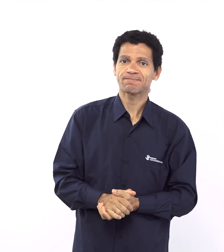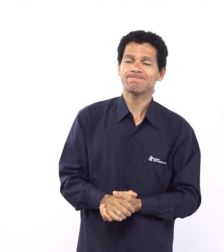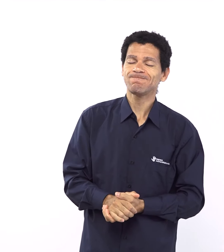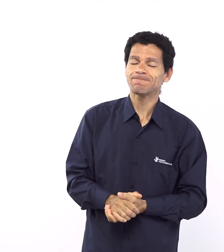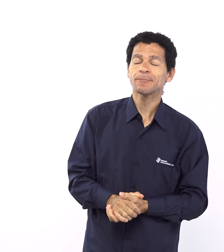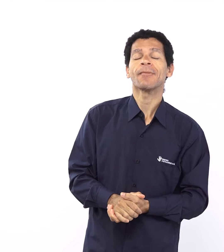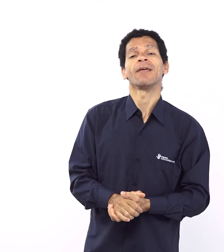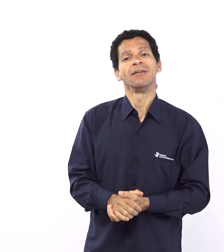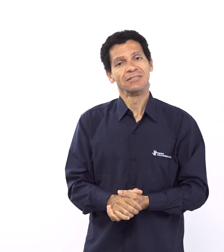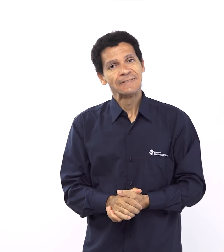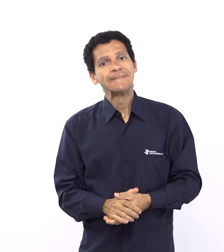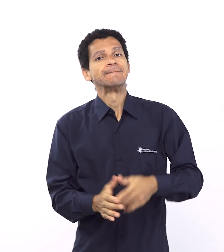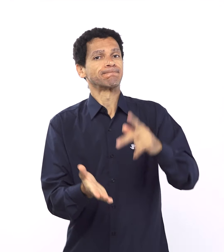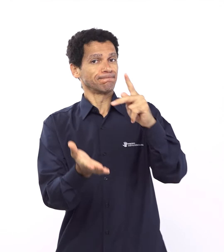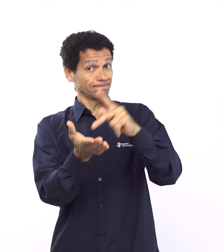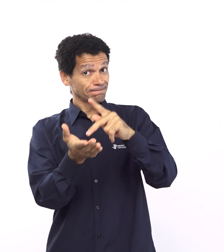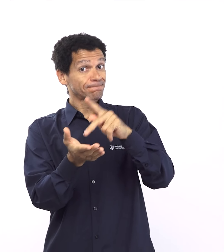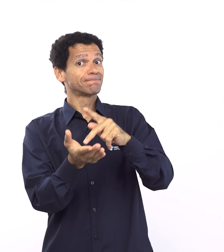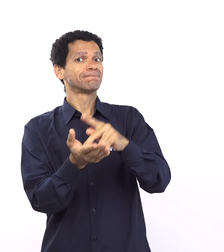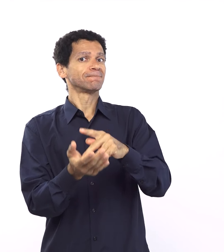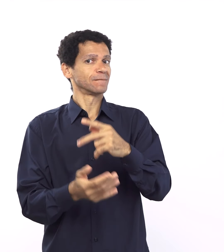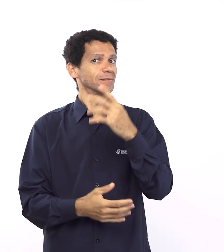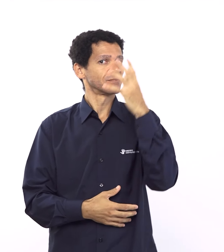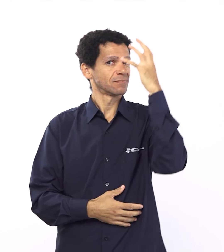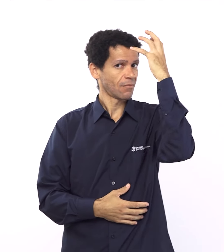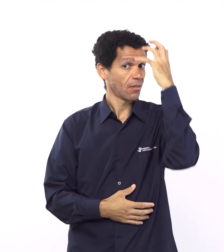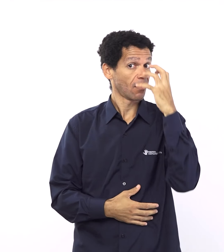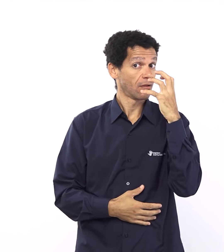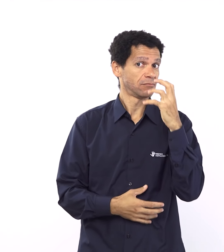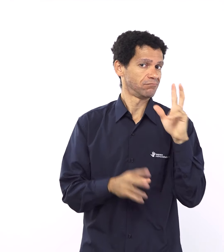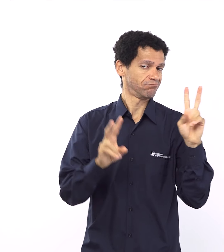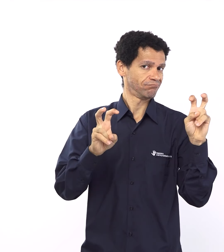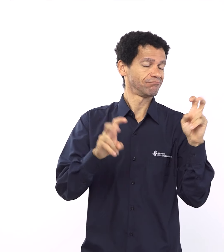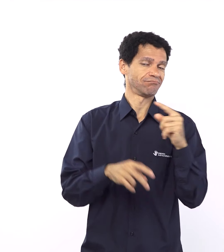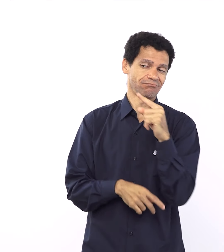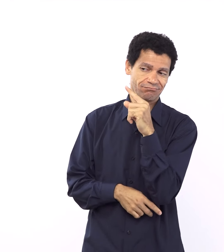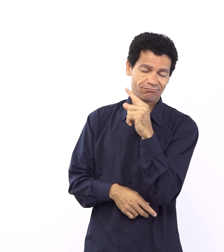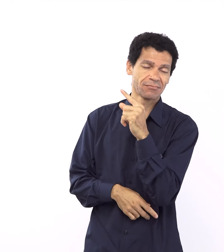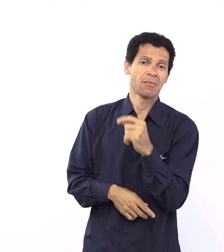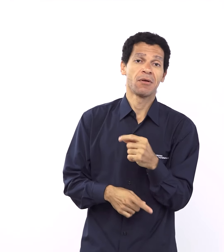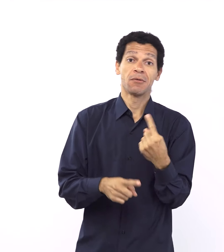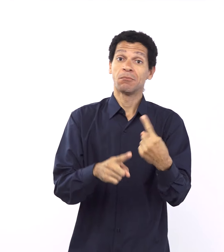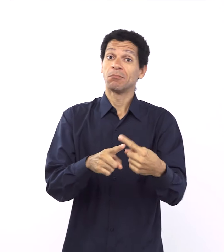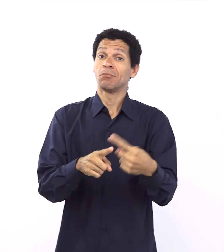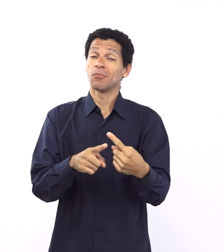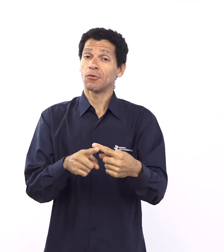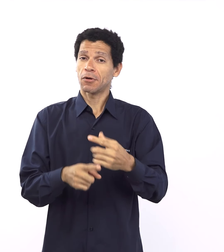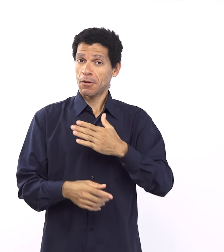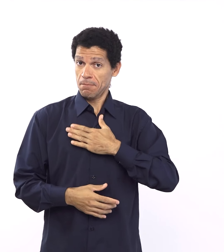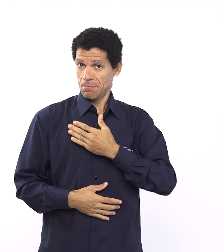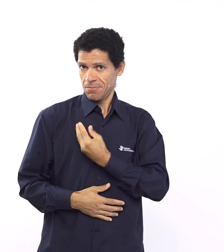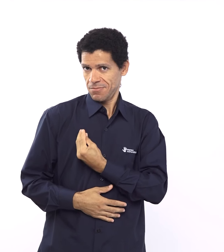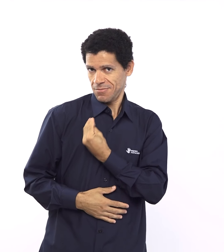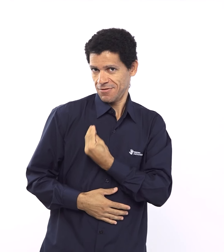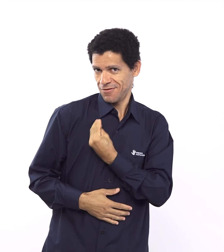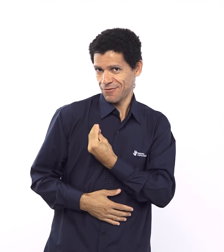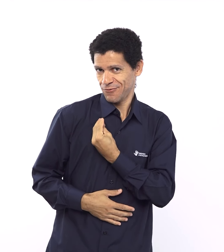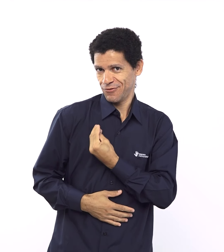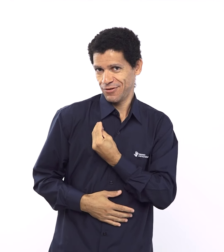mais passado do que futuro a essa altura, mas olhando para a minha vida, eu percebo assim, que houve ou houveram momentos